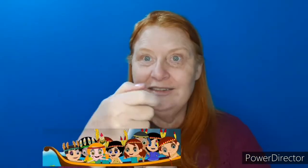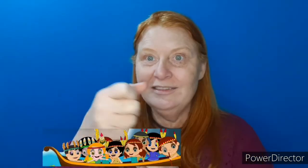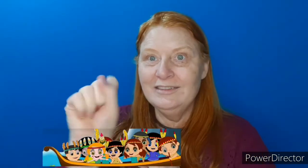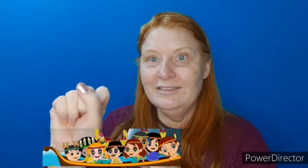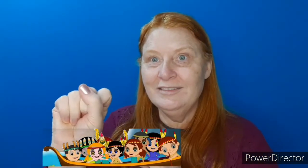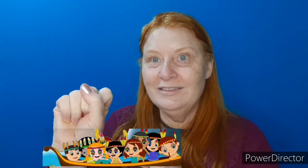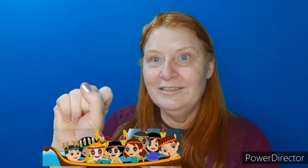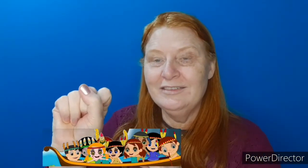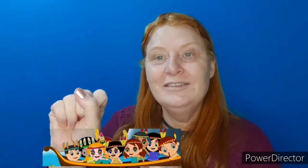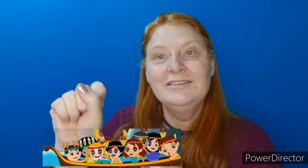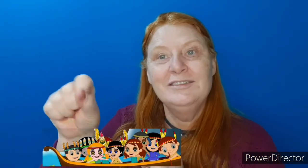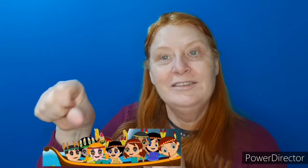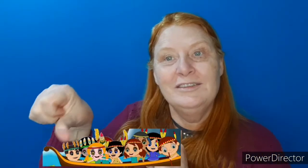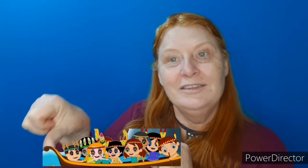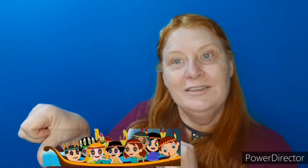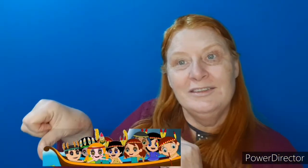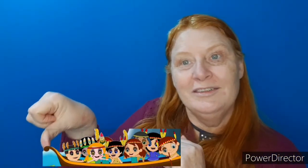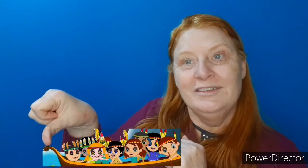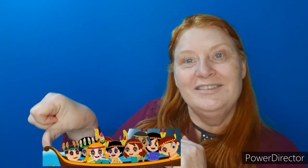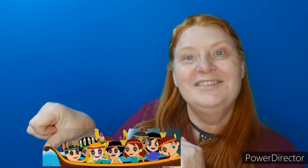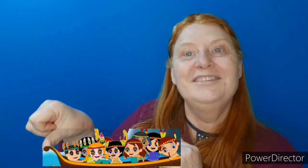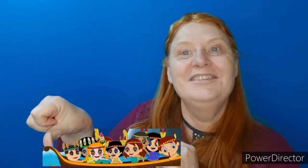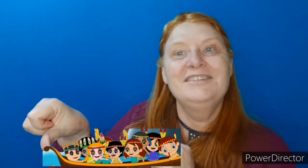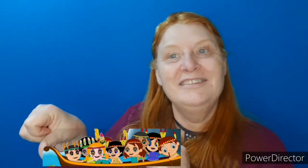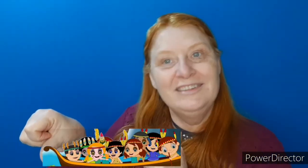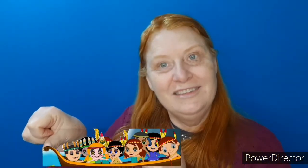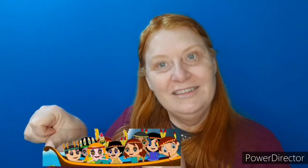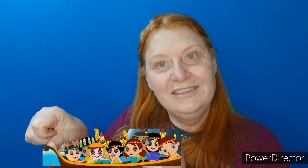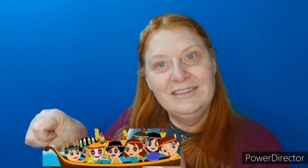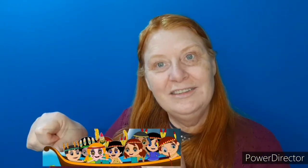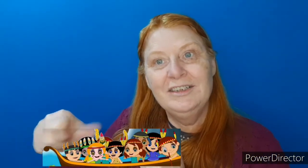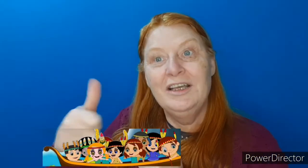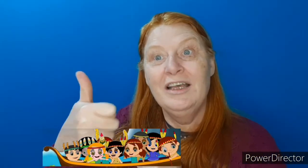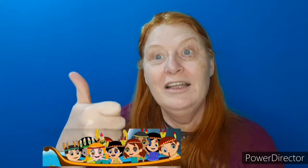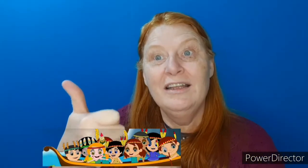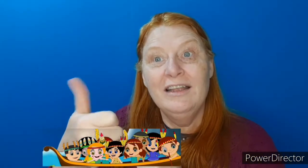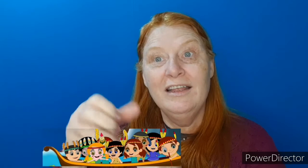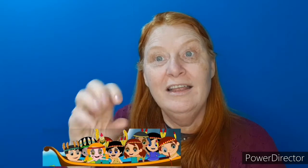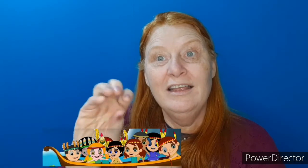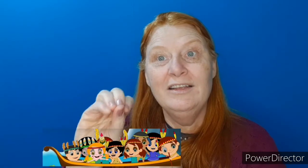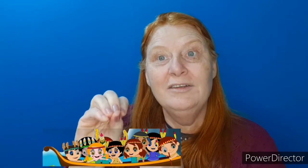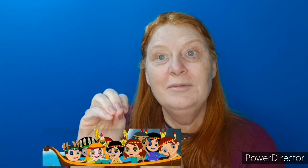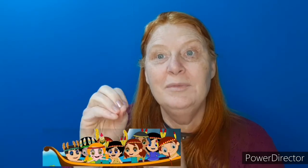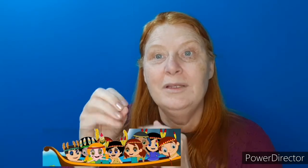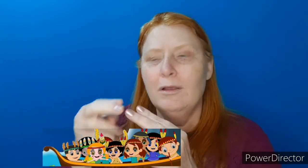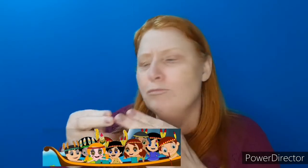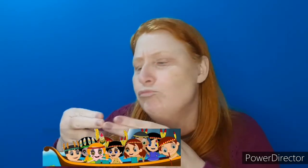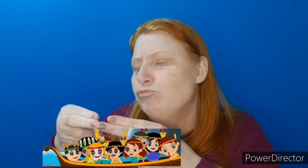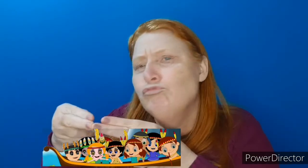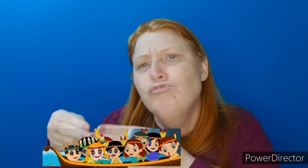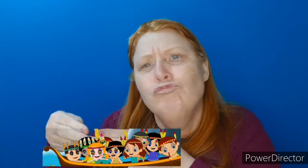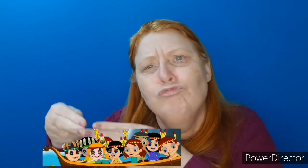oito, nove, um diazinho, os dez no pequeno